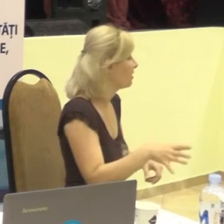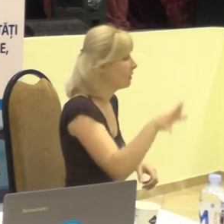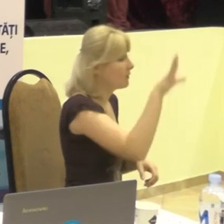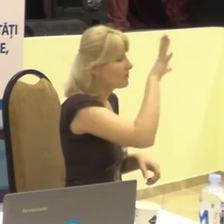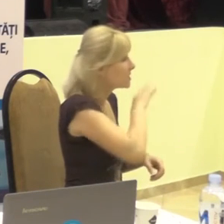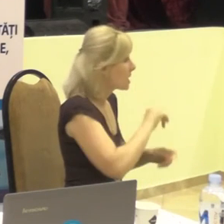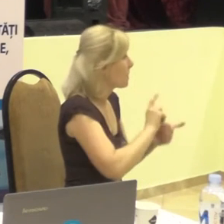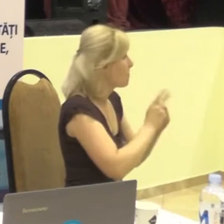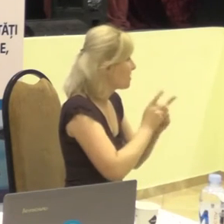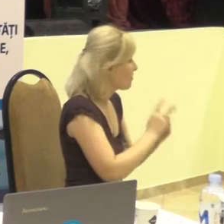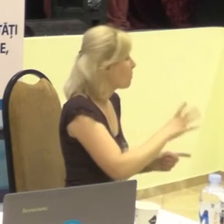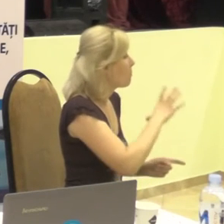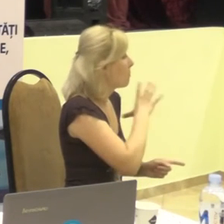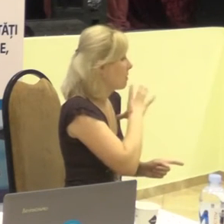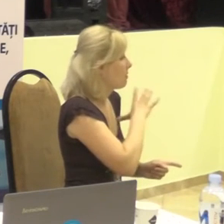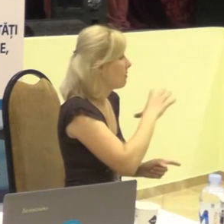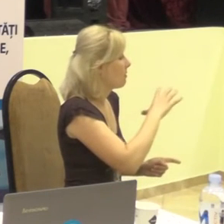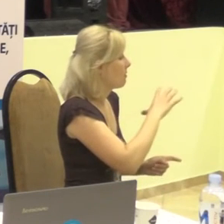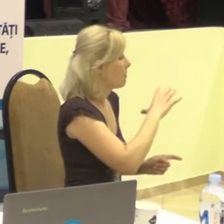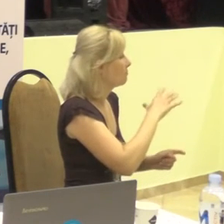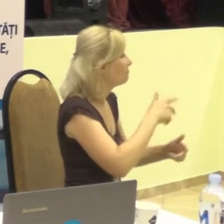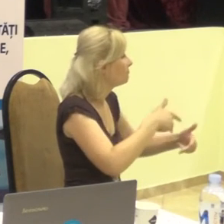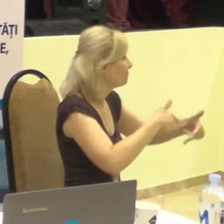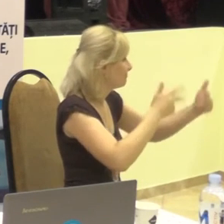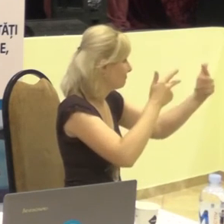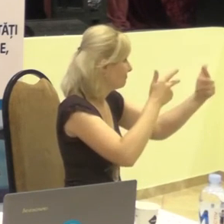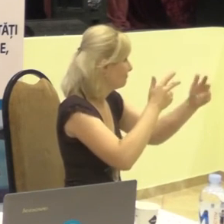sistemile IT.